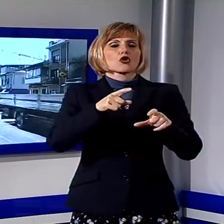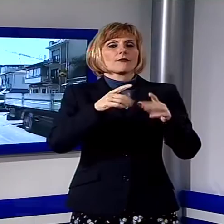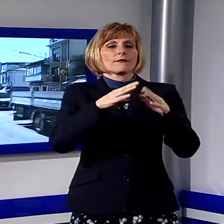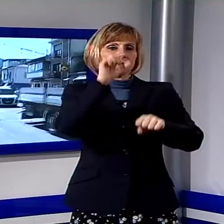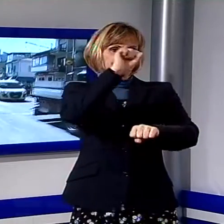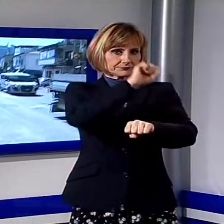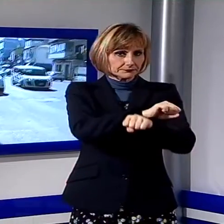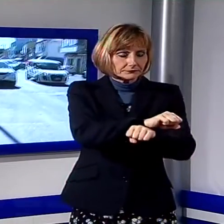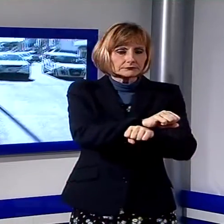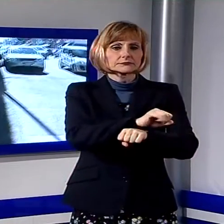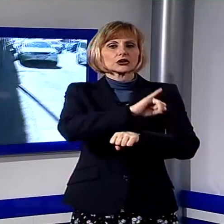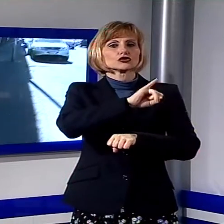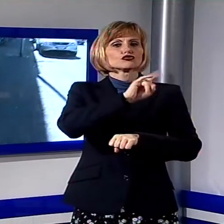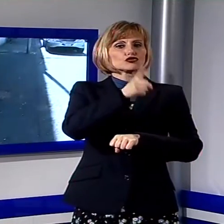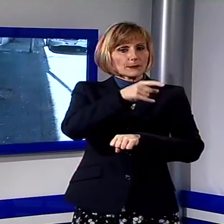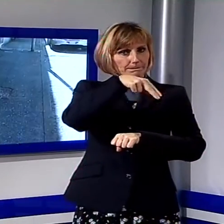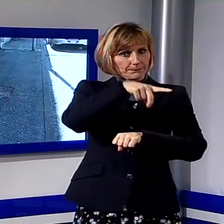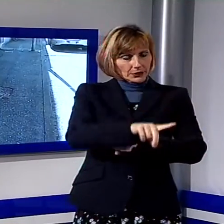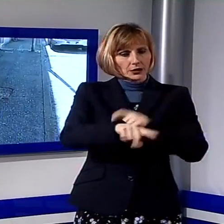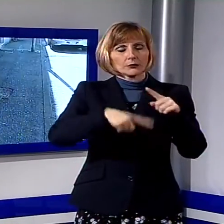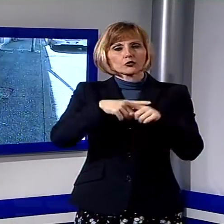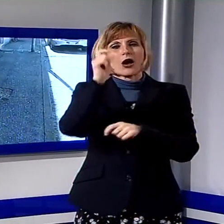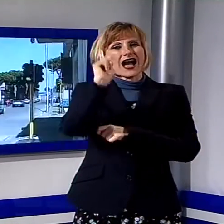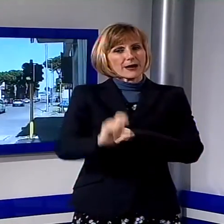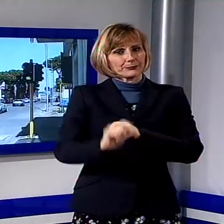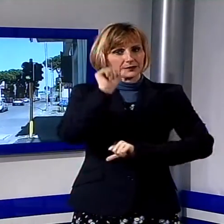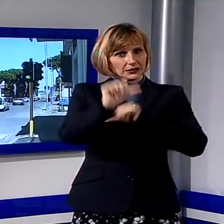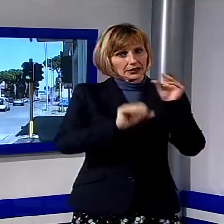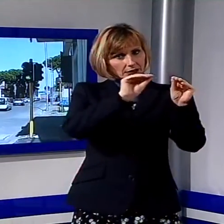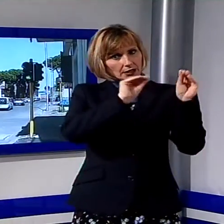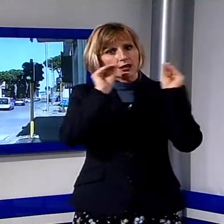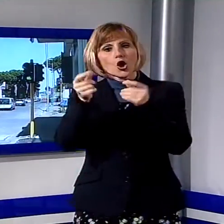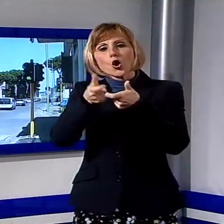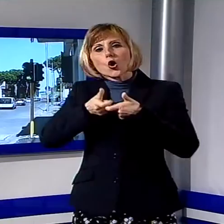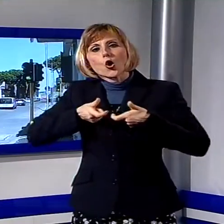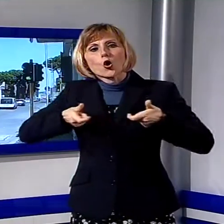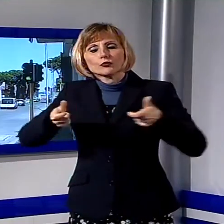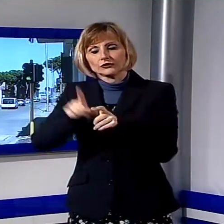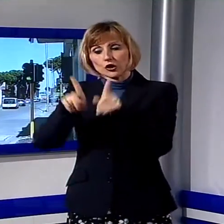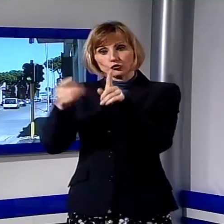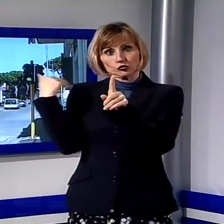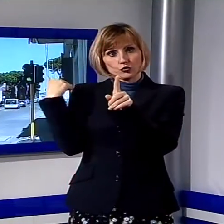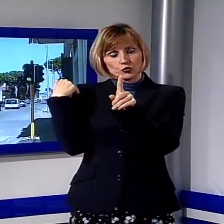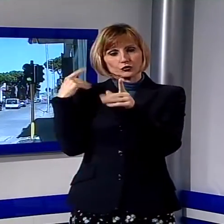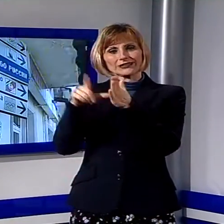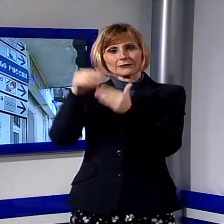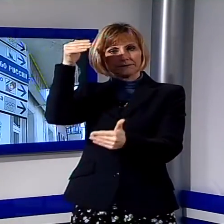in carcere. Nell'aprile 2015 fu trasferito in comunità e poi dimesso a giugno per decorrenza dei termini. La misura